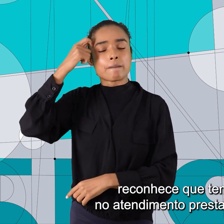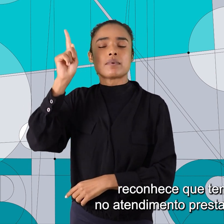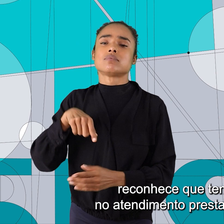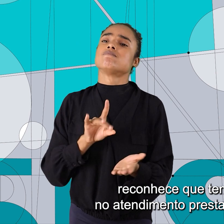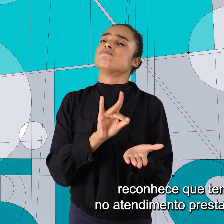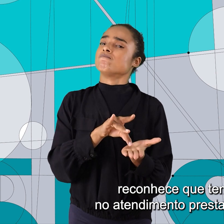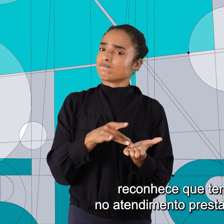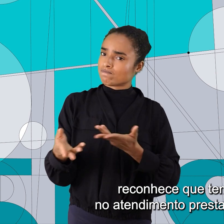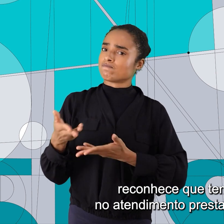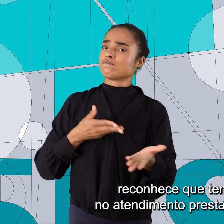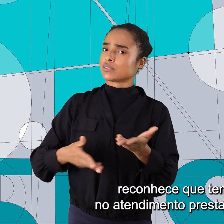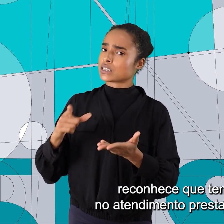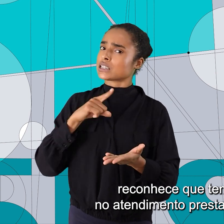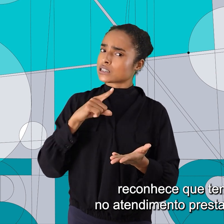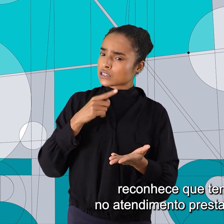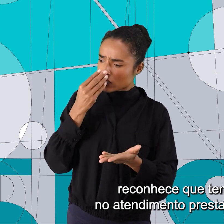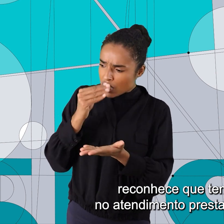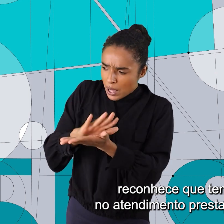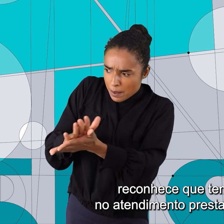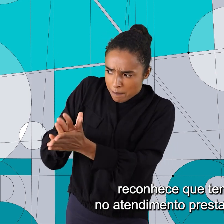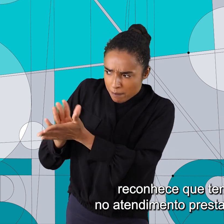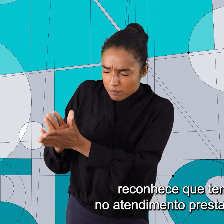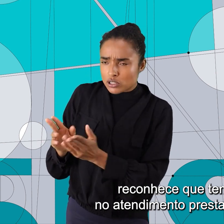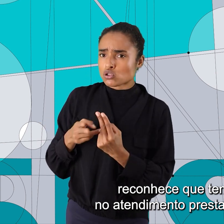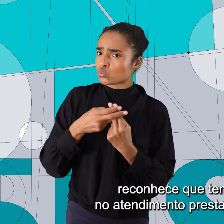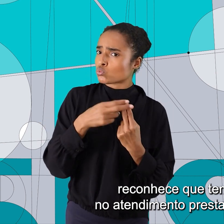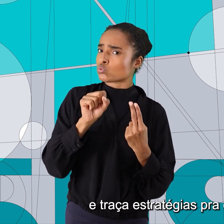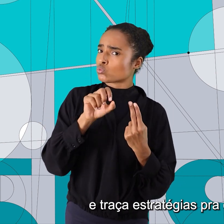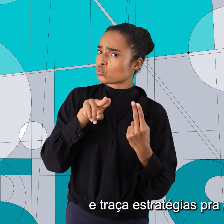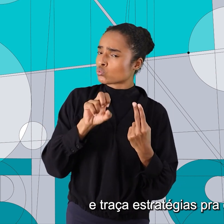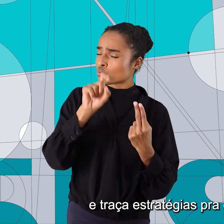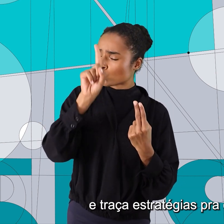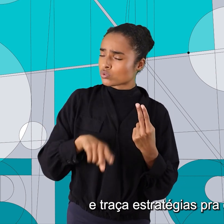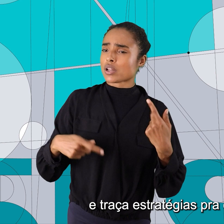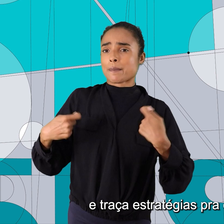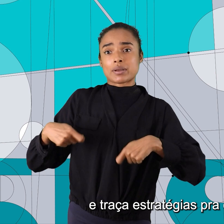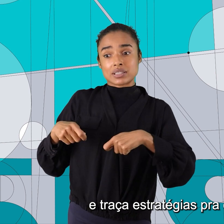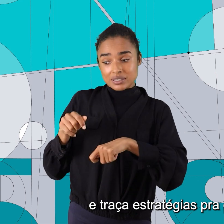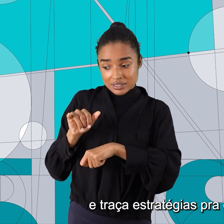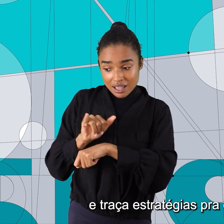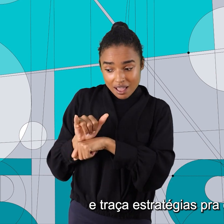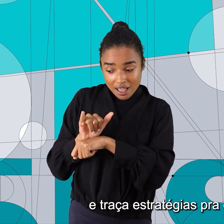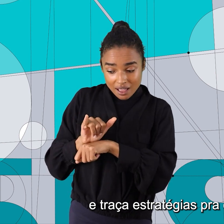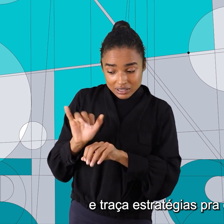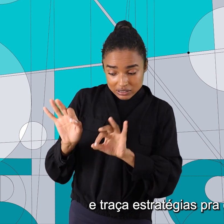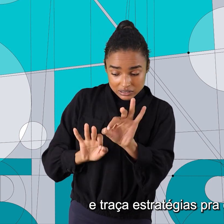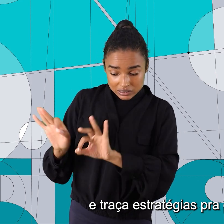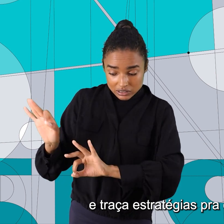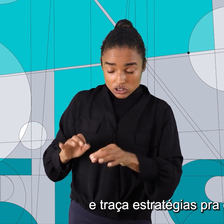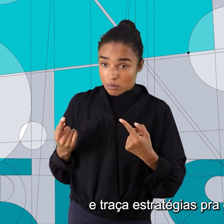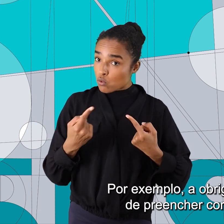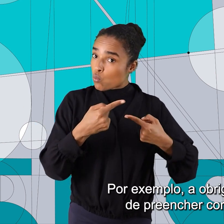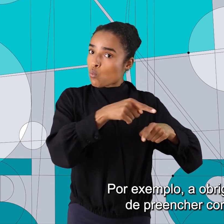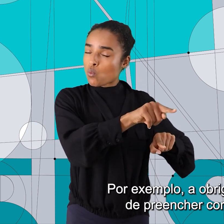reconhece que tem racismo no atendimento prestado pelo SUS e traça estratégias para combater isso.